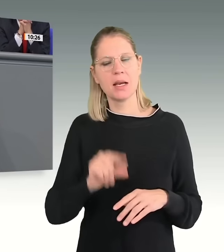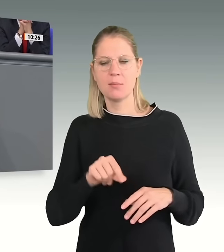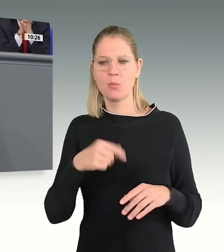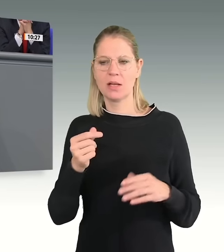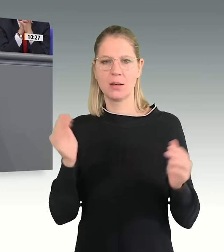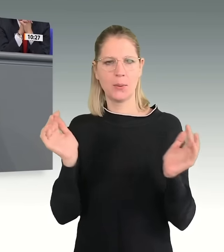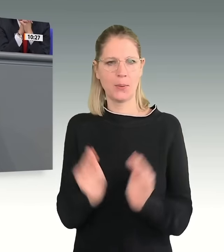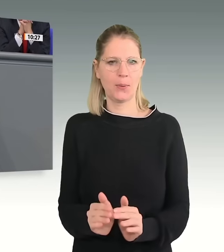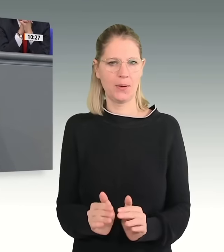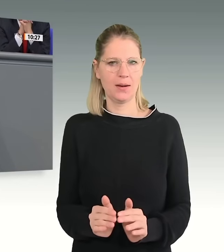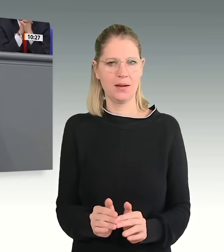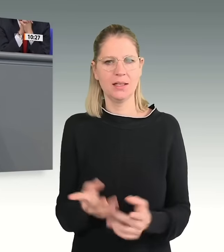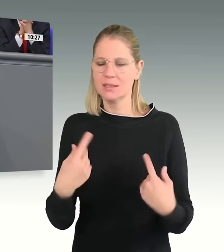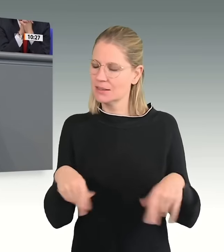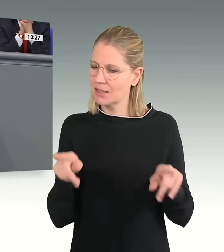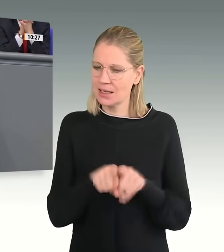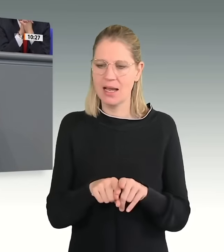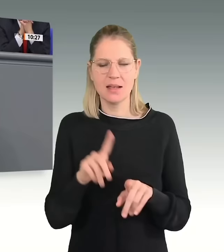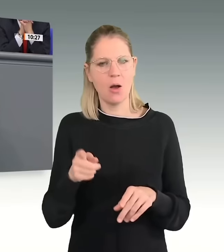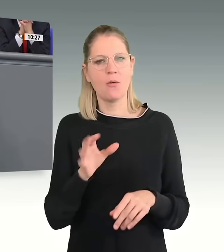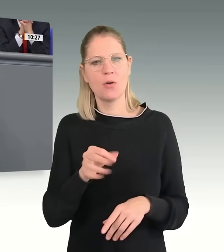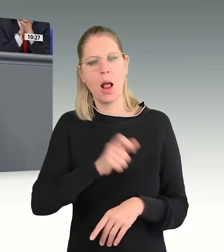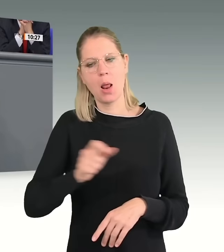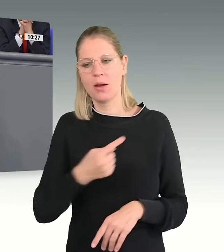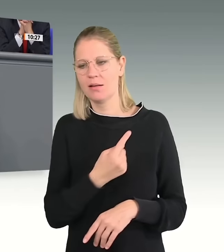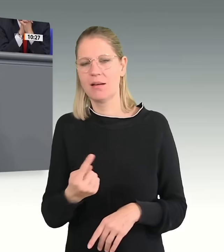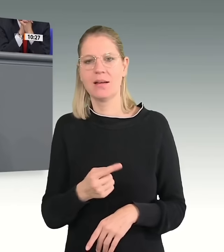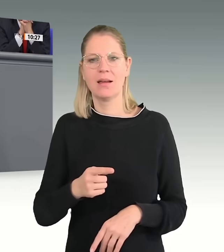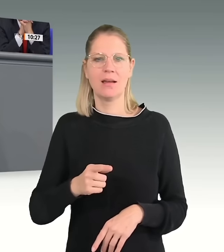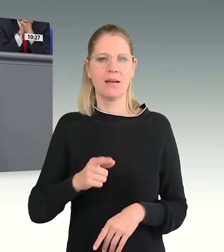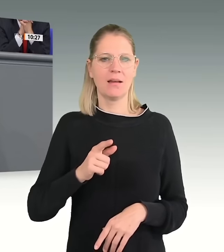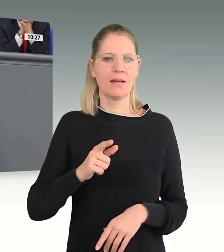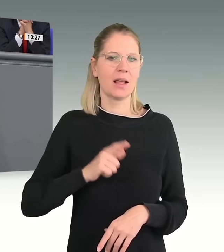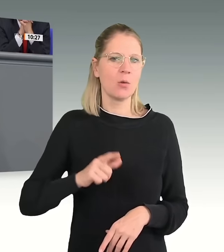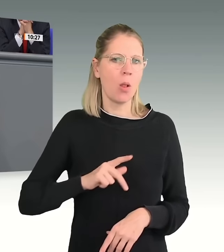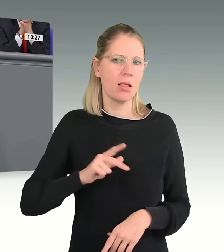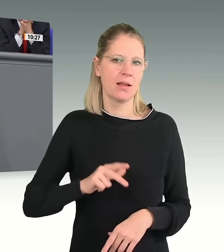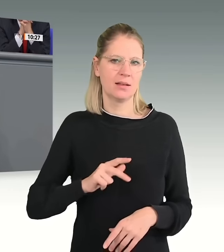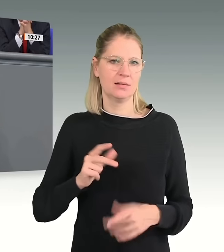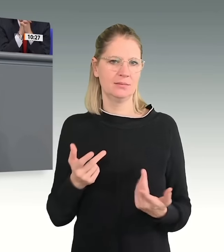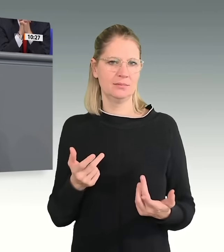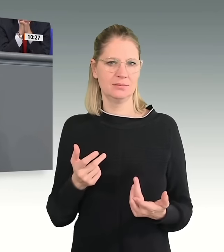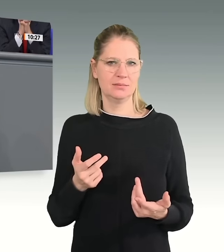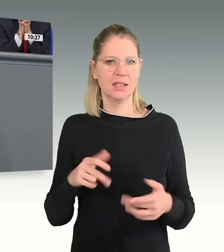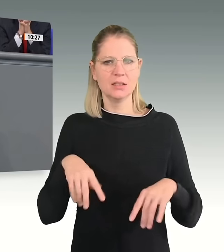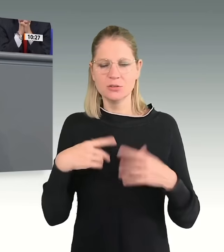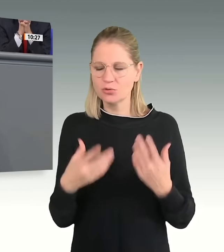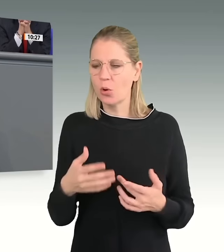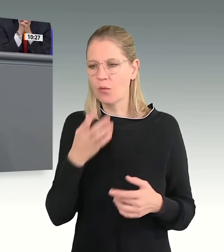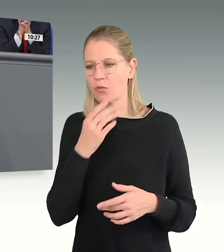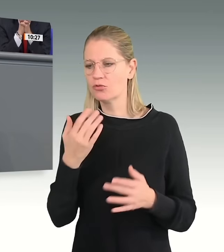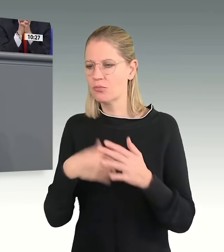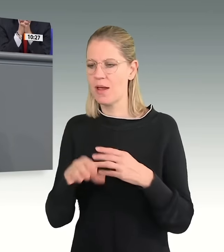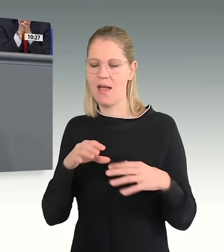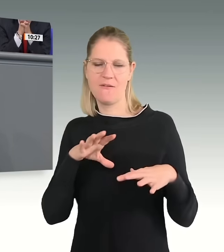Ausreise möglich und auch rechtlich zulässig und zumutbar ist. Nur so ordnen wir Deutschland neu